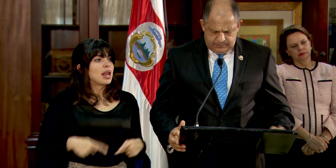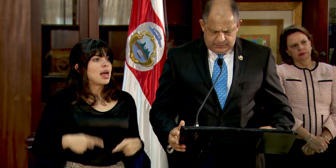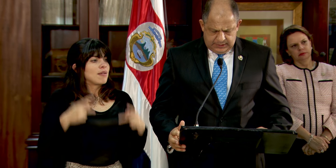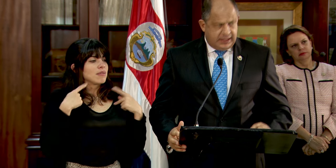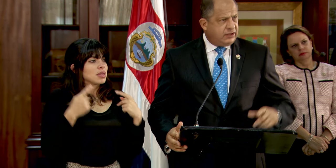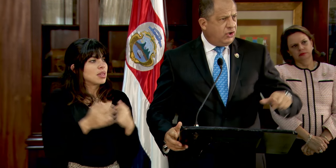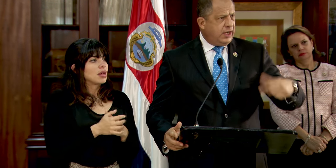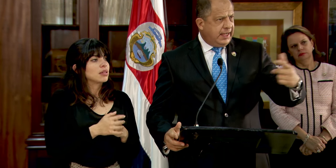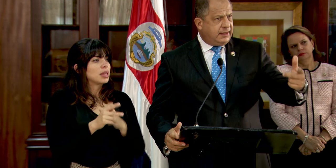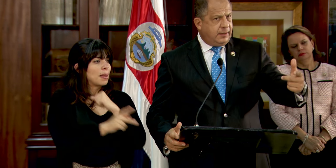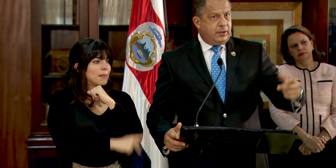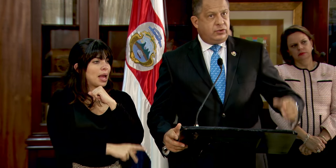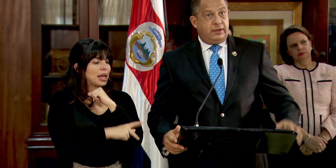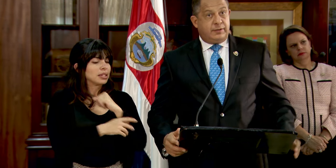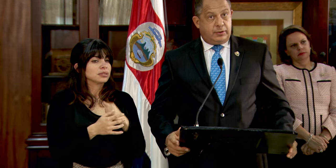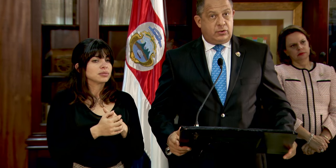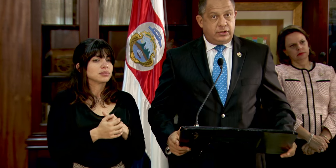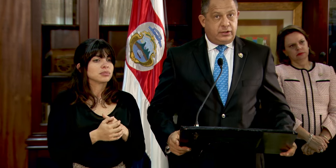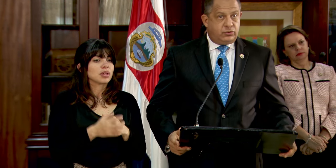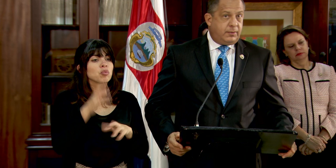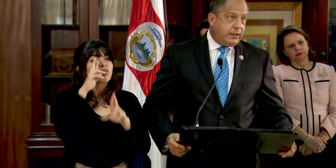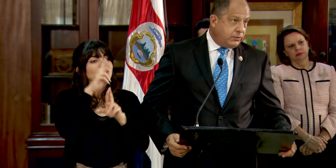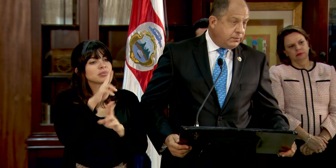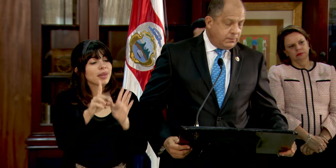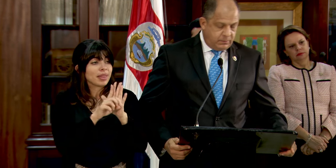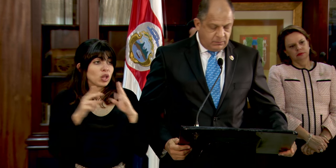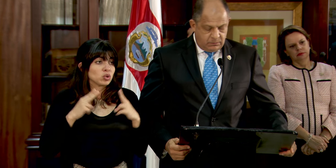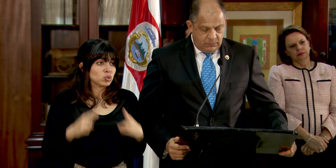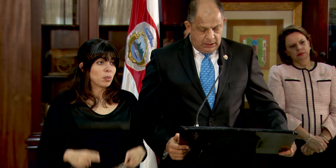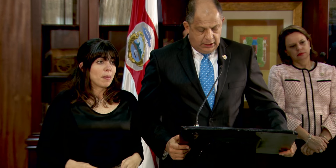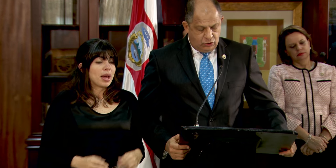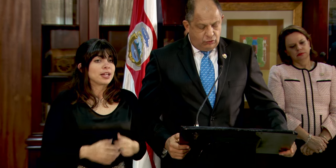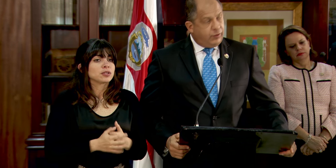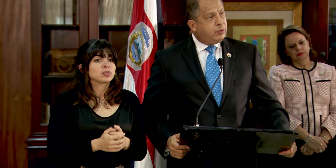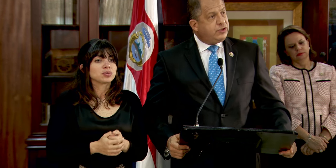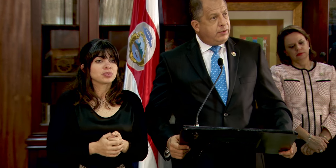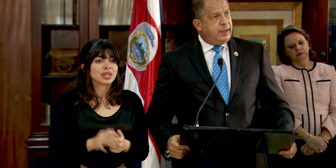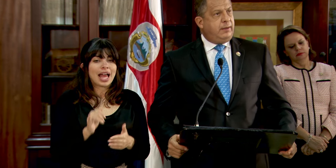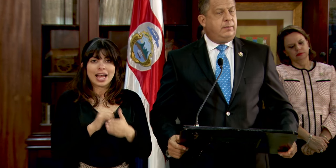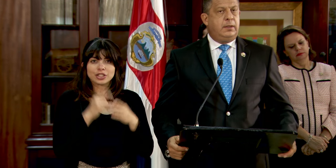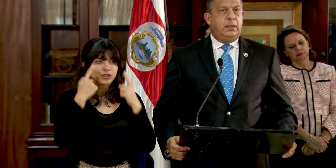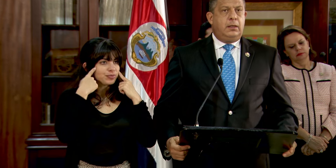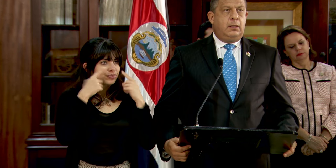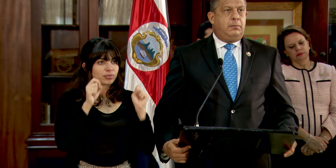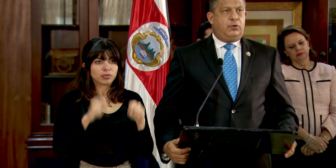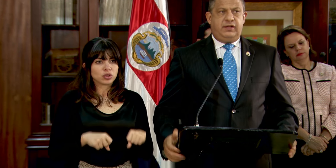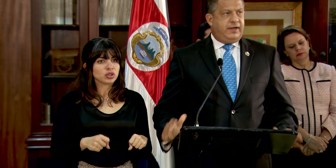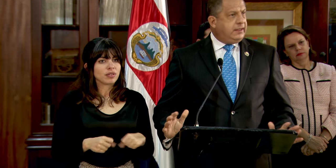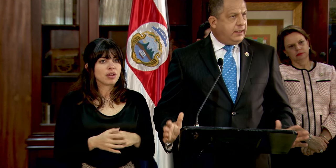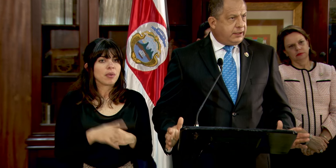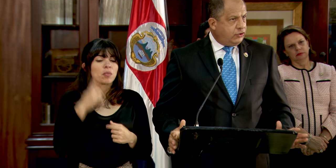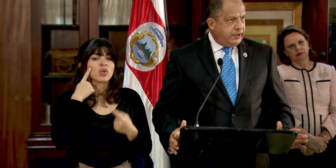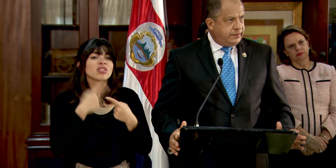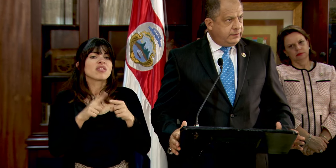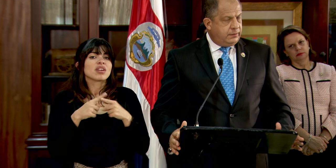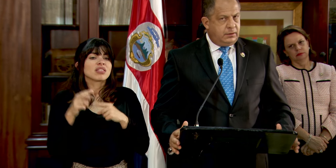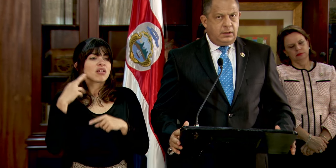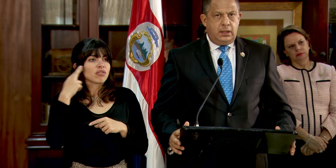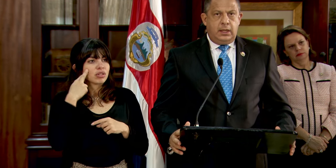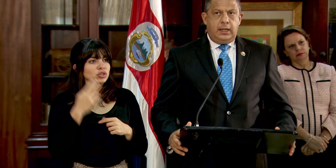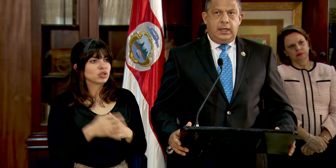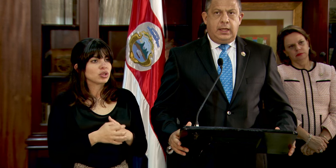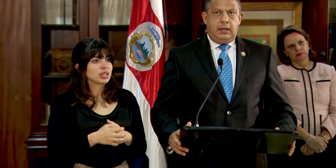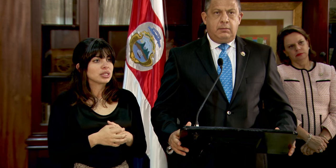de la Nación en términos del respeto a los derechos humanos. Ello no fue posible por diferentes razones